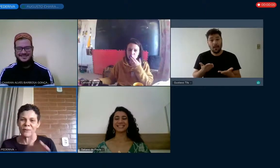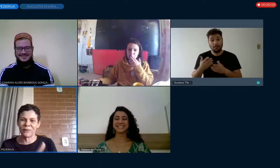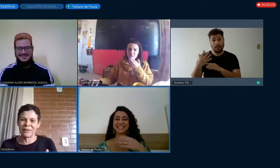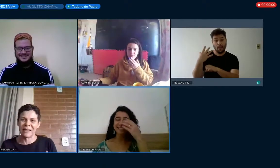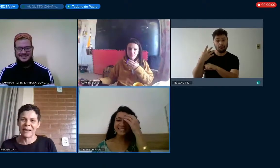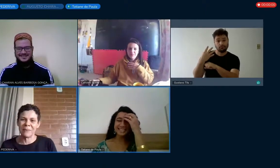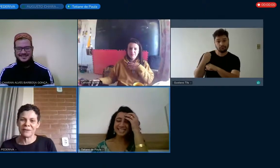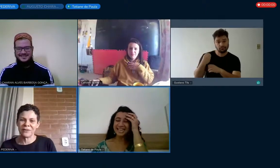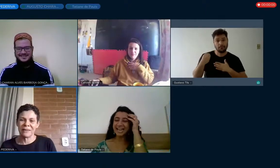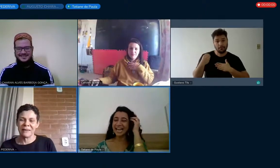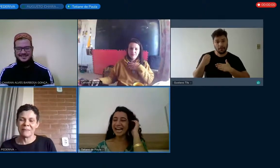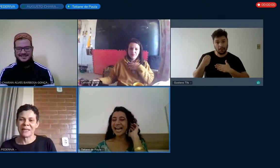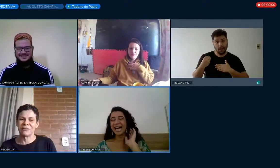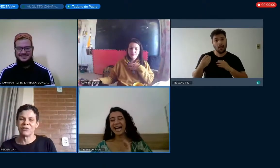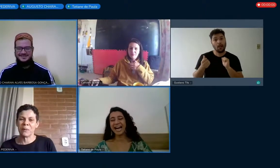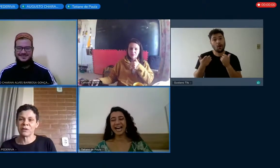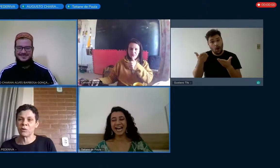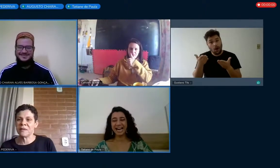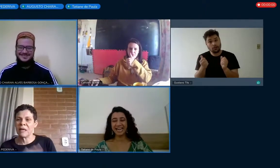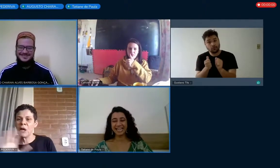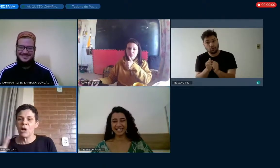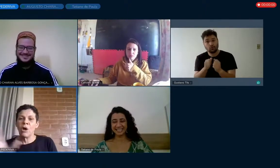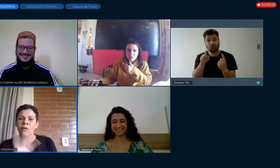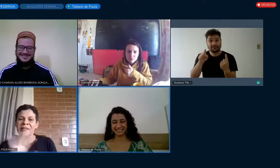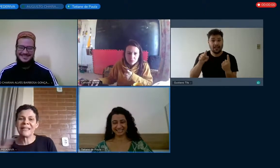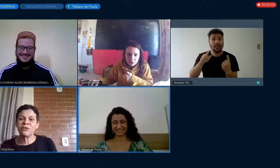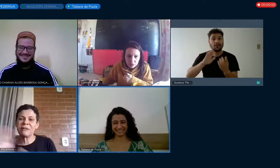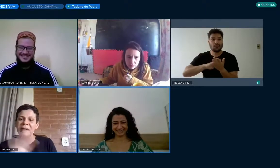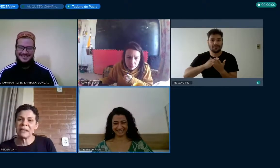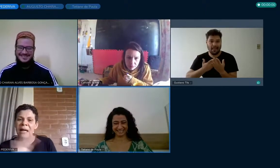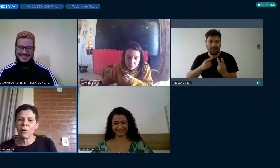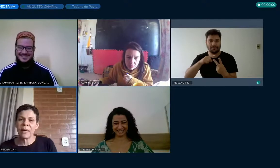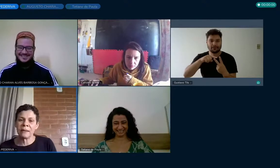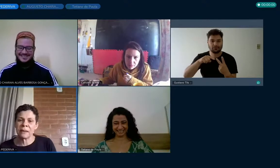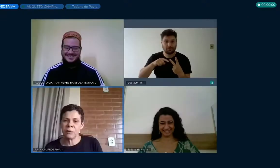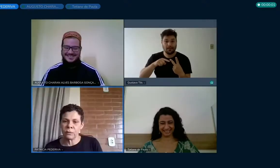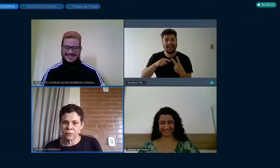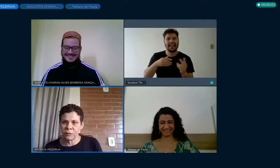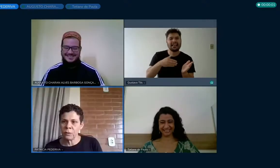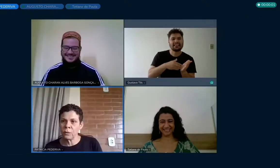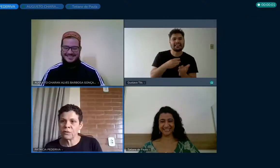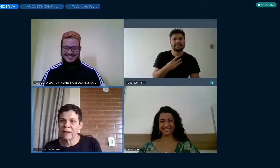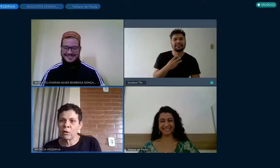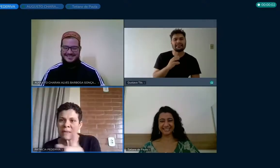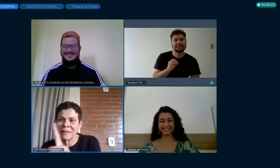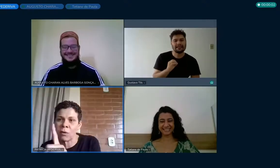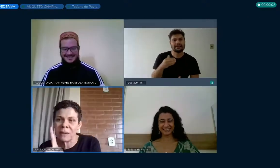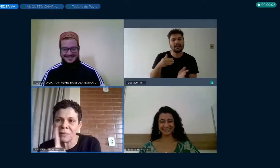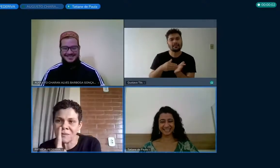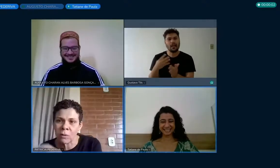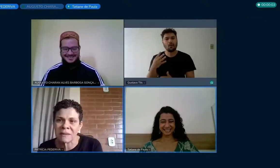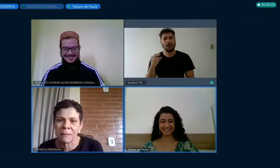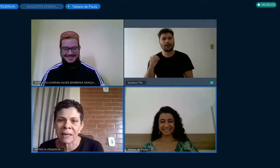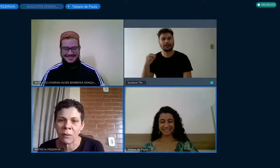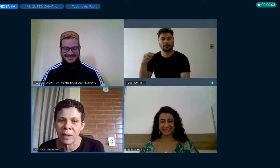contato com o nosso intérprete para que a gente possa te ouvir. Você tem de 30 a 40 minutos, viu, Guto? Vai começar a marcar o